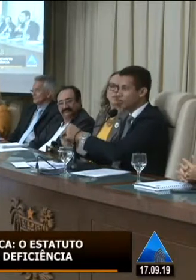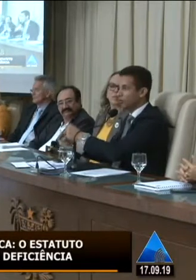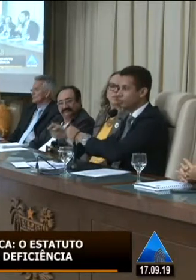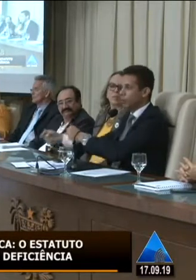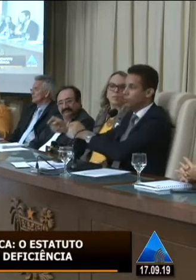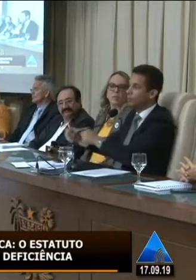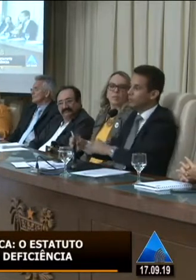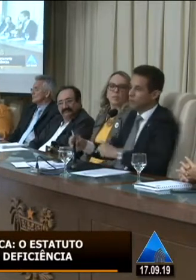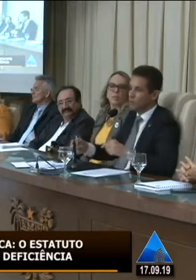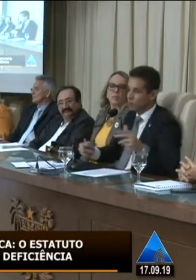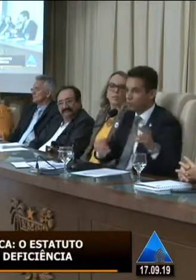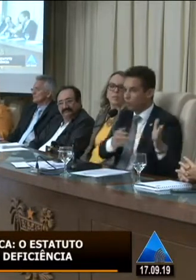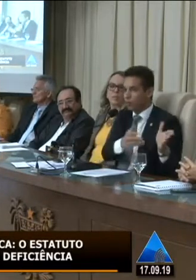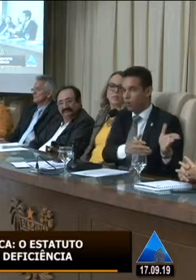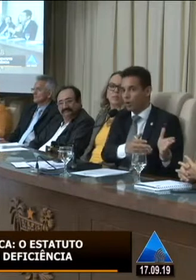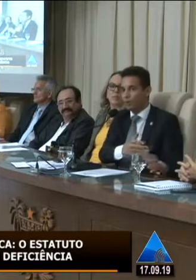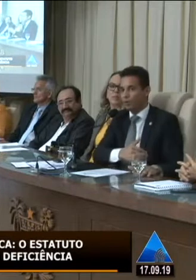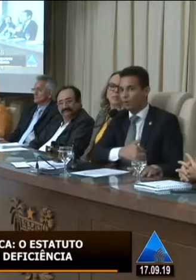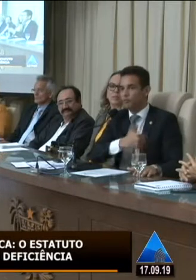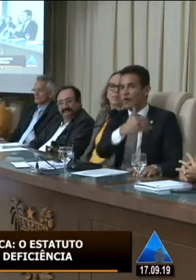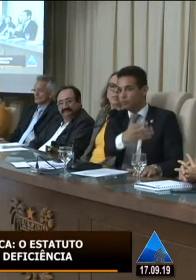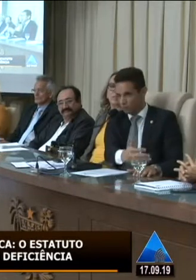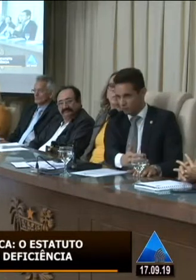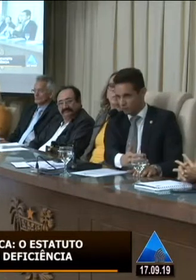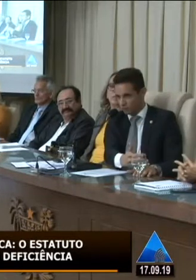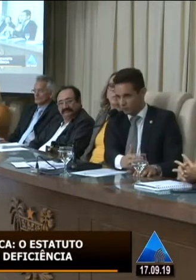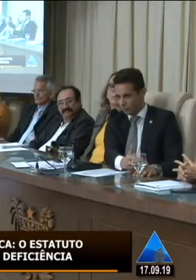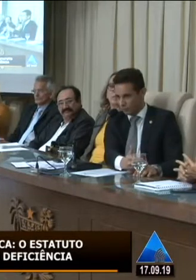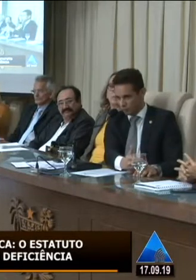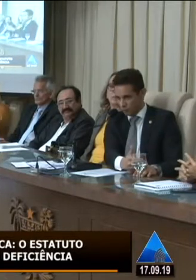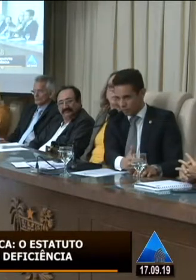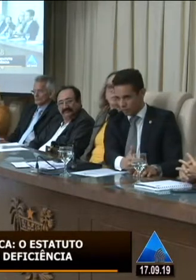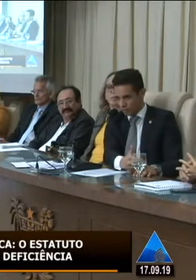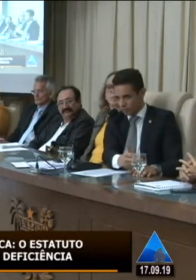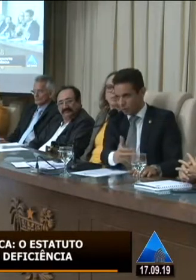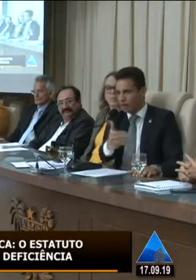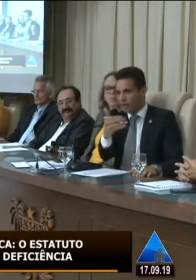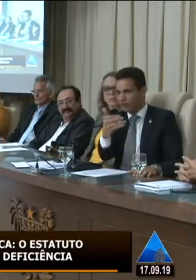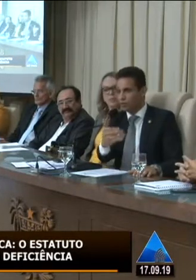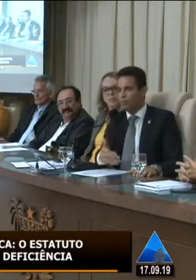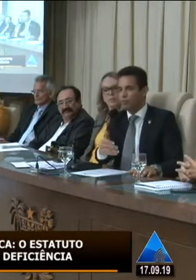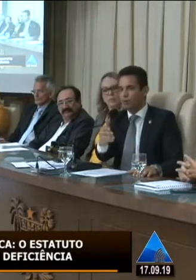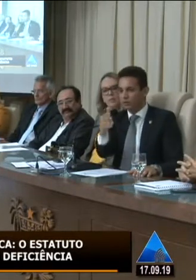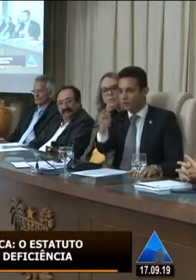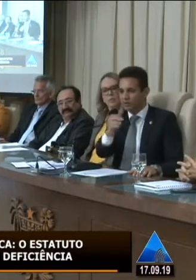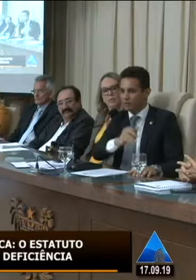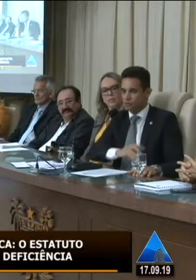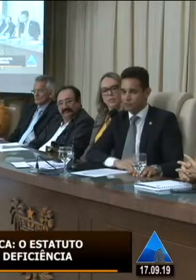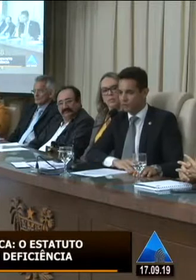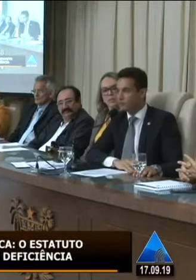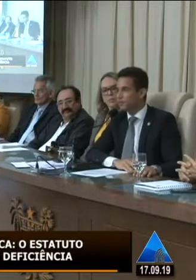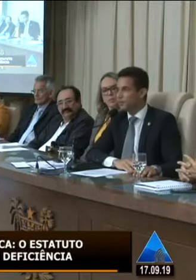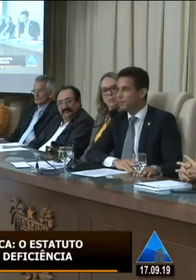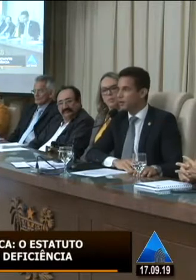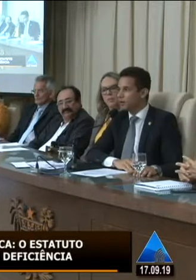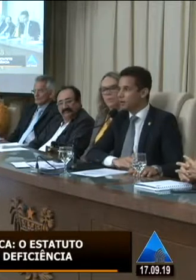constitucional ou não como já foi colocado aqui em outros estados já existe esse documento então nessa comissão é importante a participação de